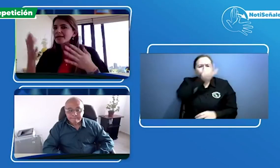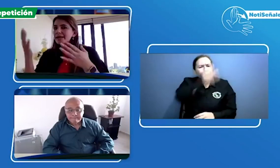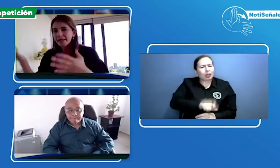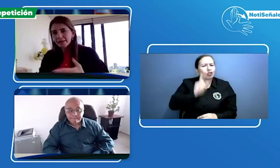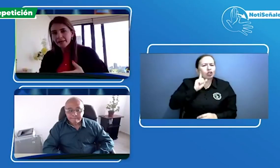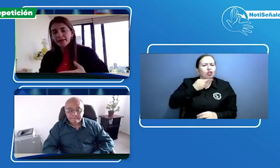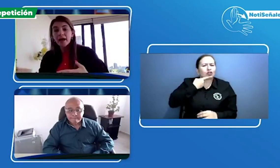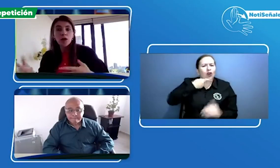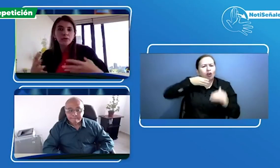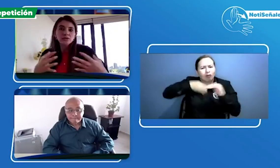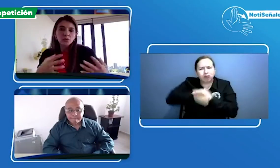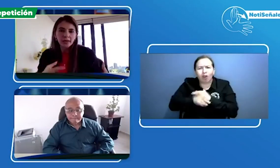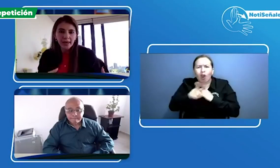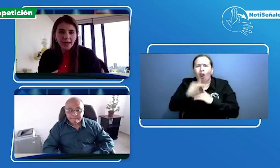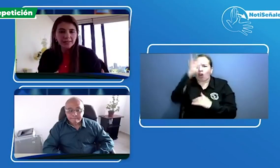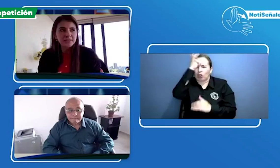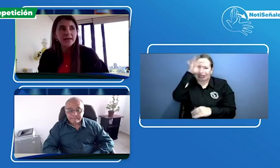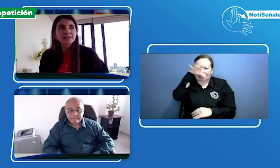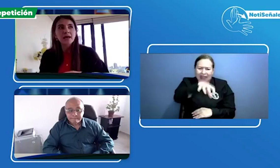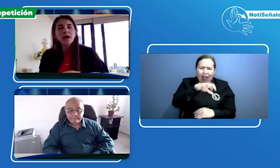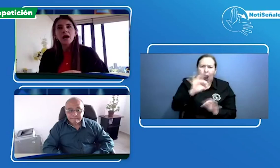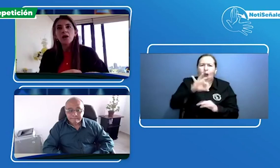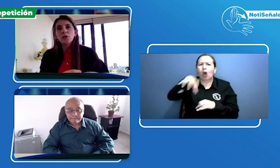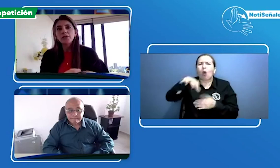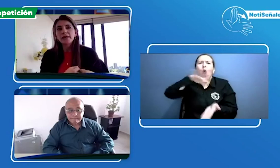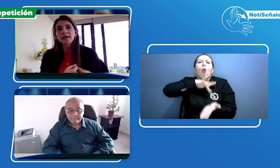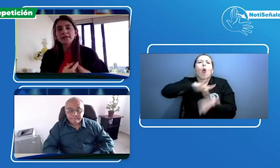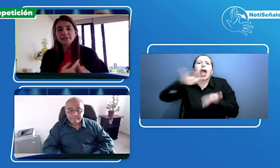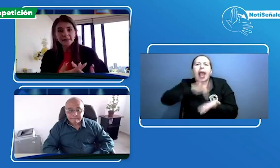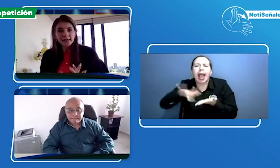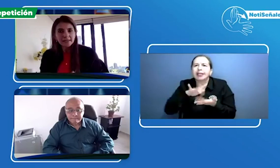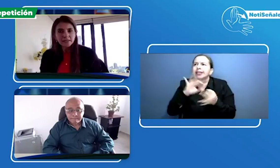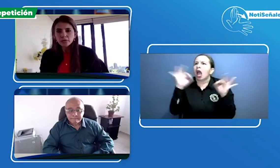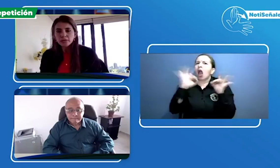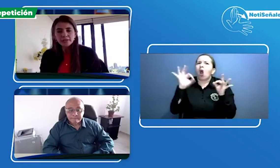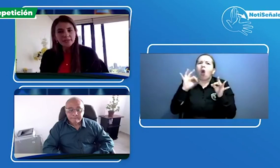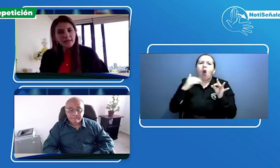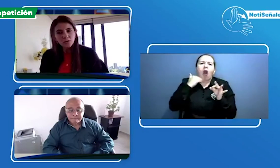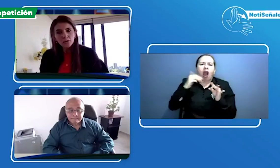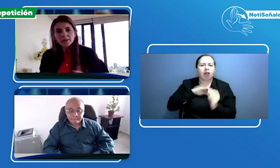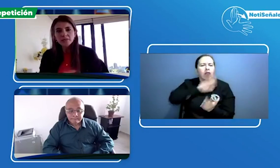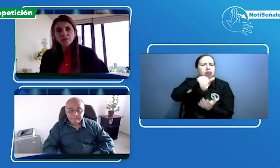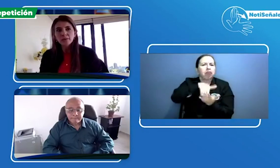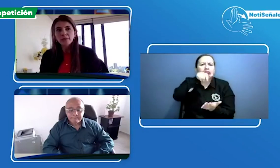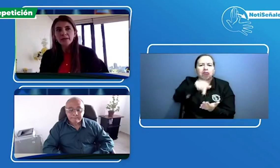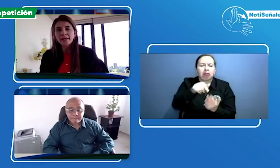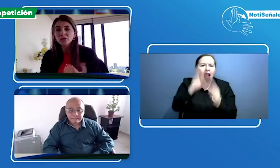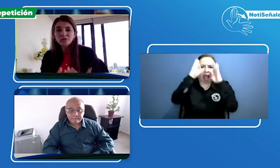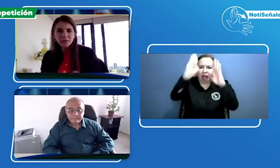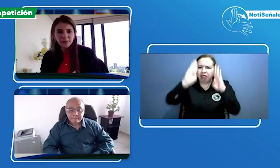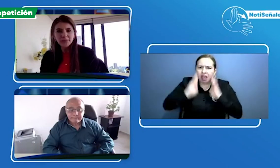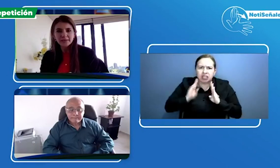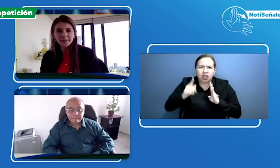clínica, a unas urgencias, a una central de salud así sea solo de atención primaria y no tiene privacidad.